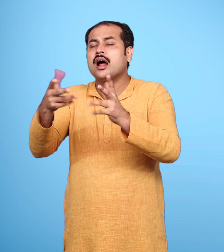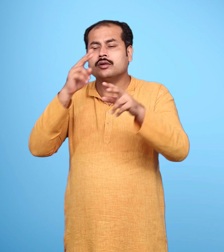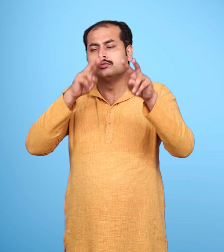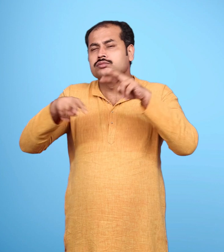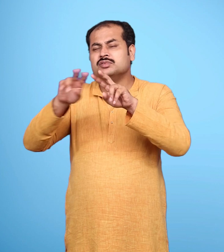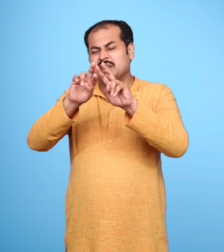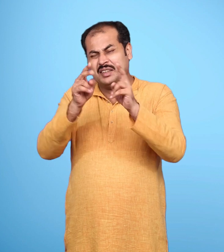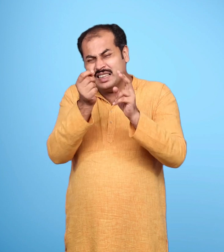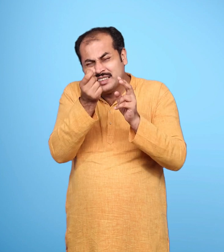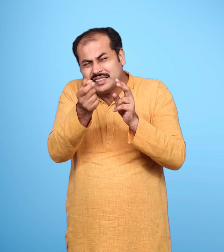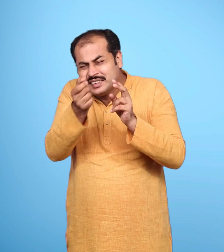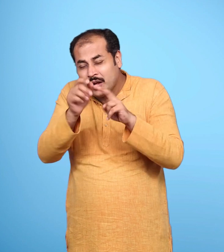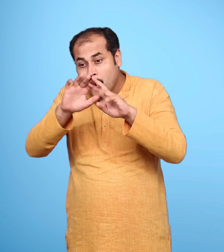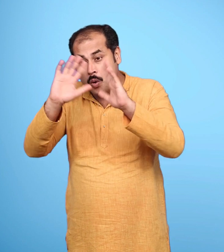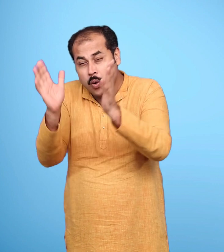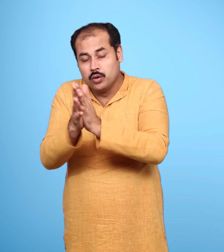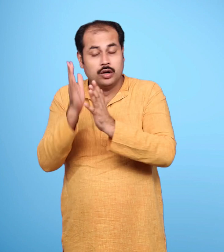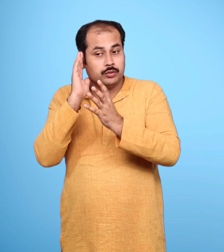उनका एक-एक समचार मुझे मिलना चाहिए